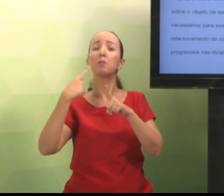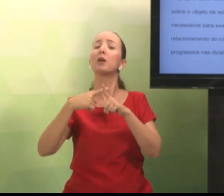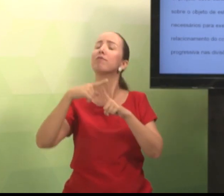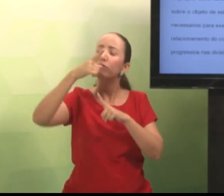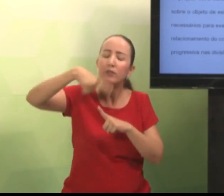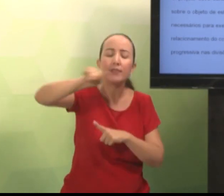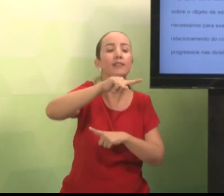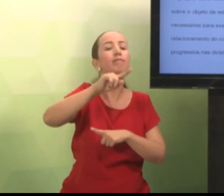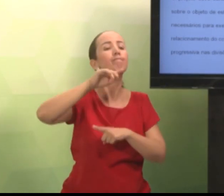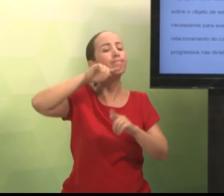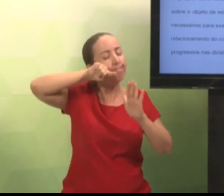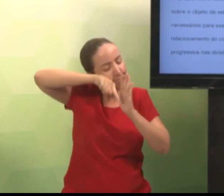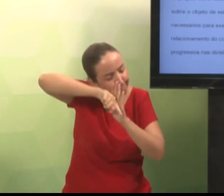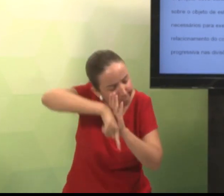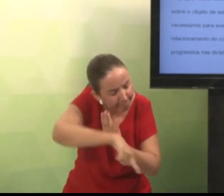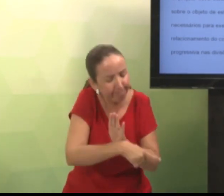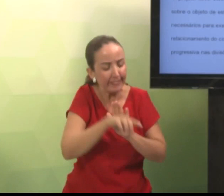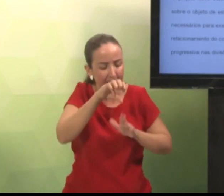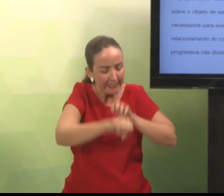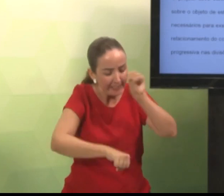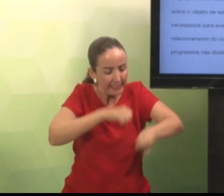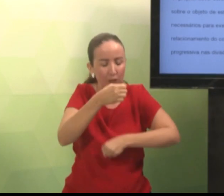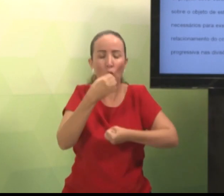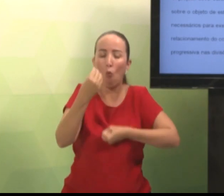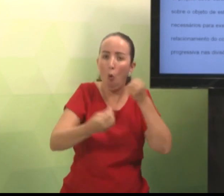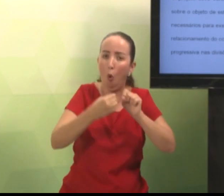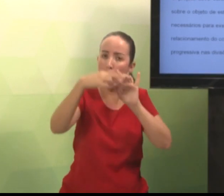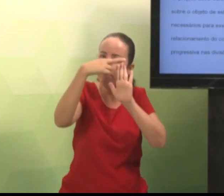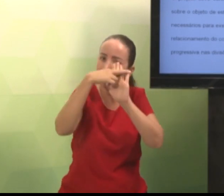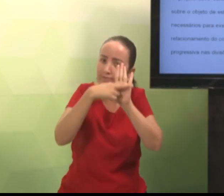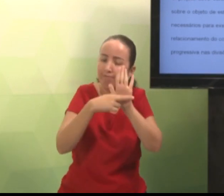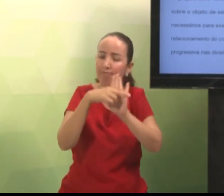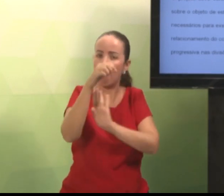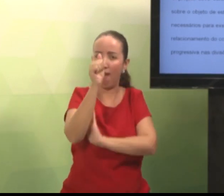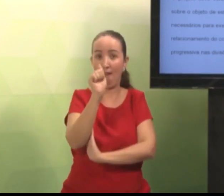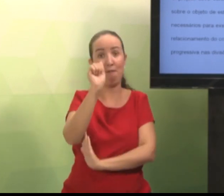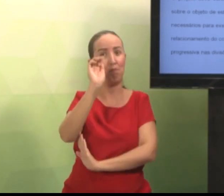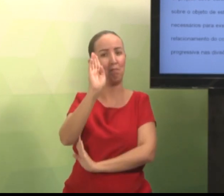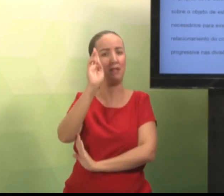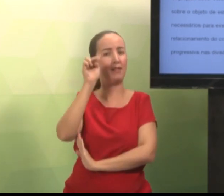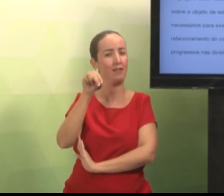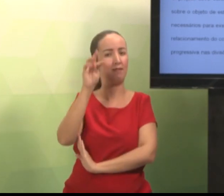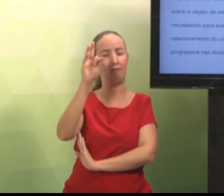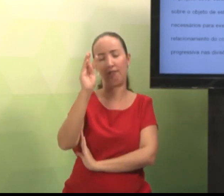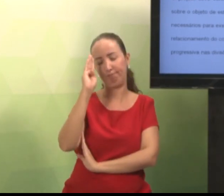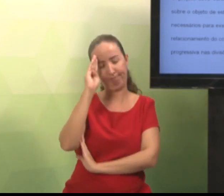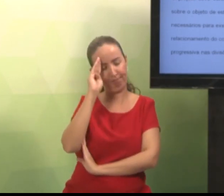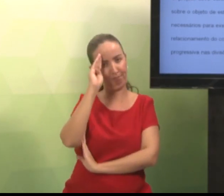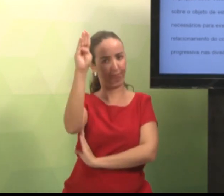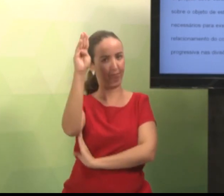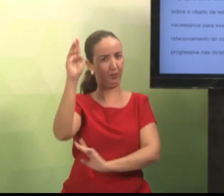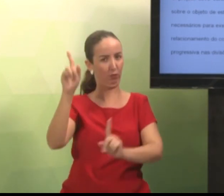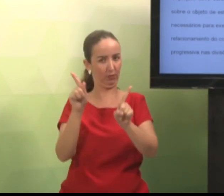Pode voltar, porque você vai aprofundar, vai procurar informações, as regras da BNT, que é